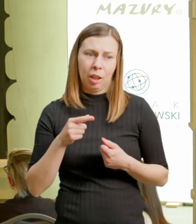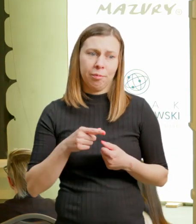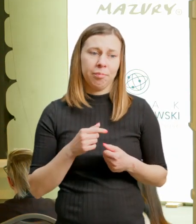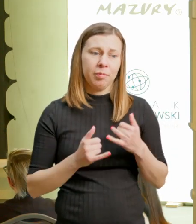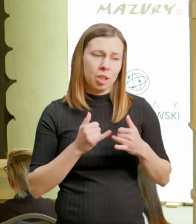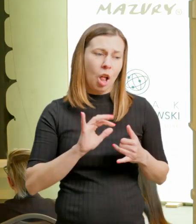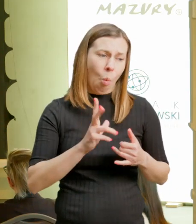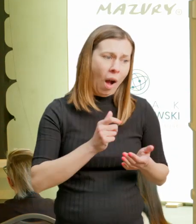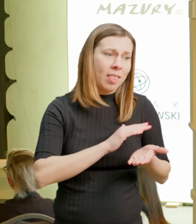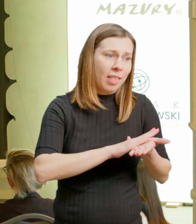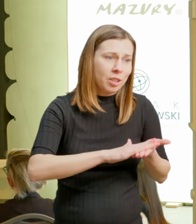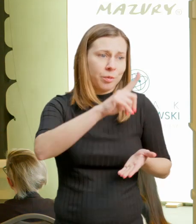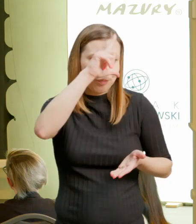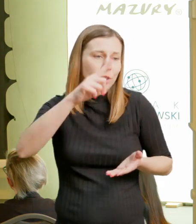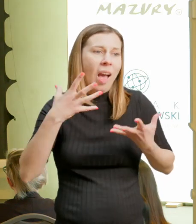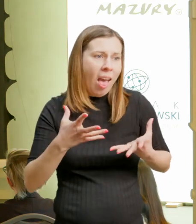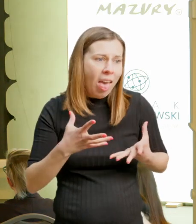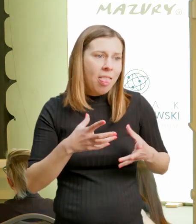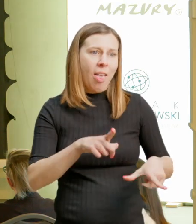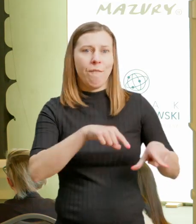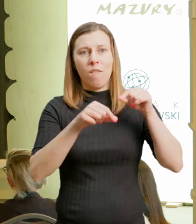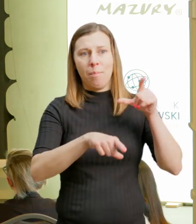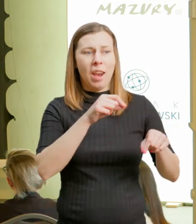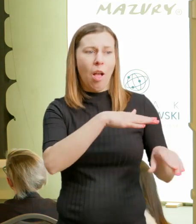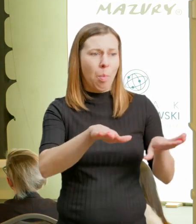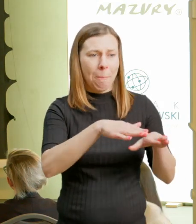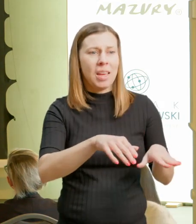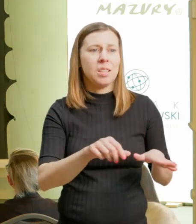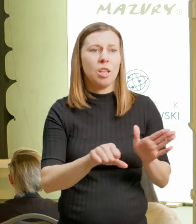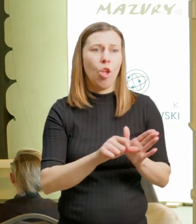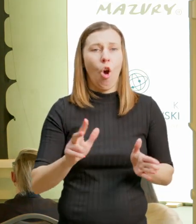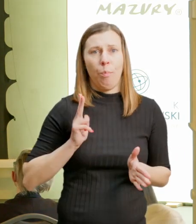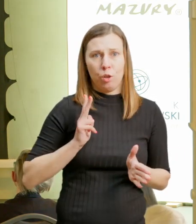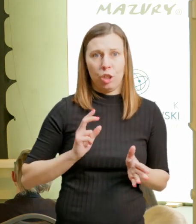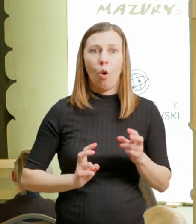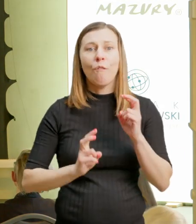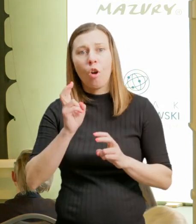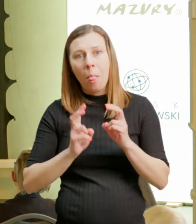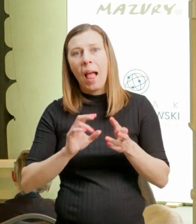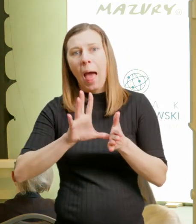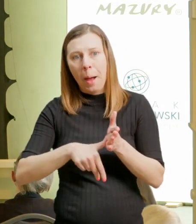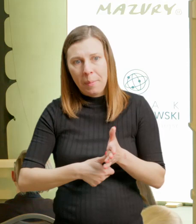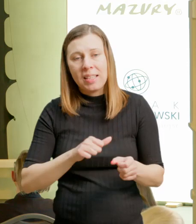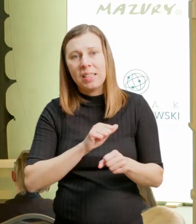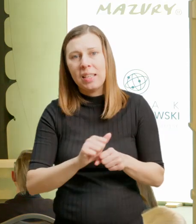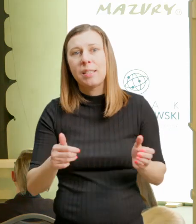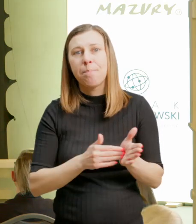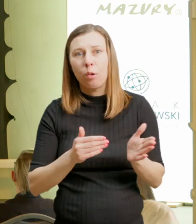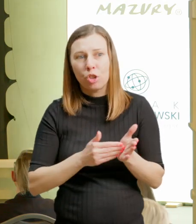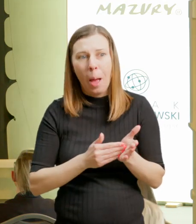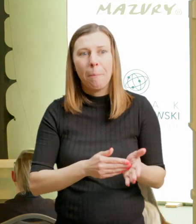powietrza, jak się okazuje. Tak wielu turystów zwraca na to uwagę. Oczywiście pan dyrektor mówił, że